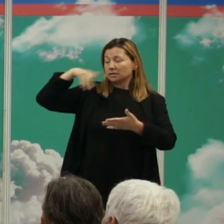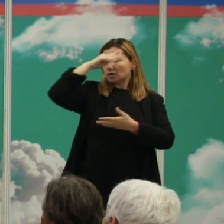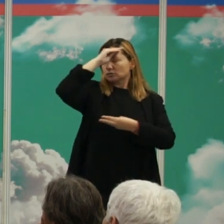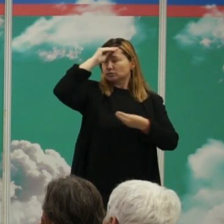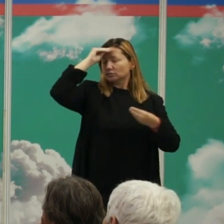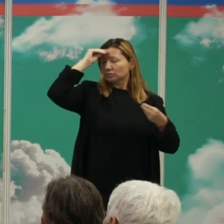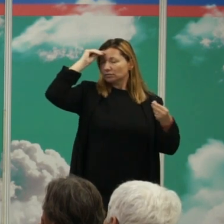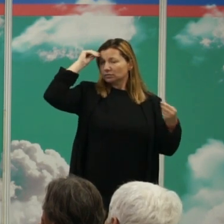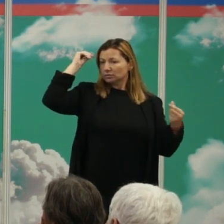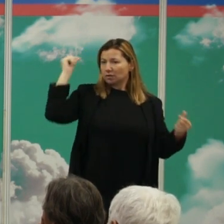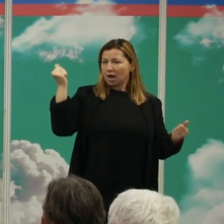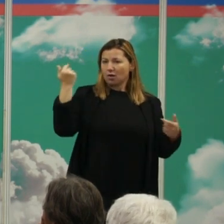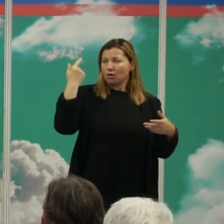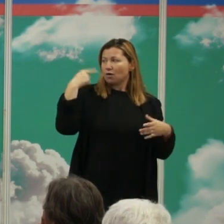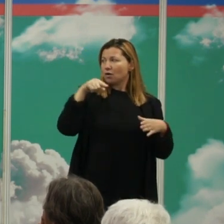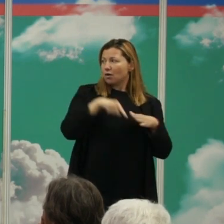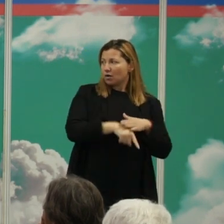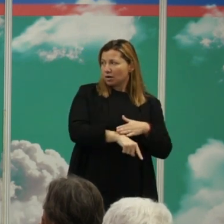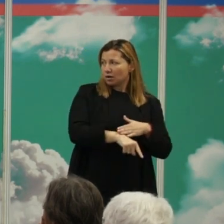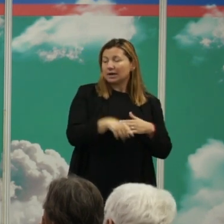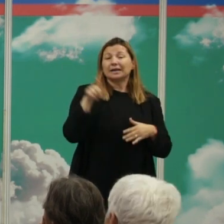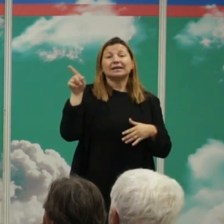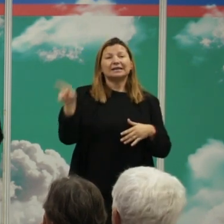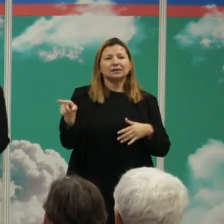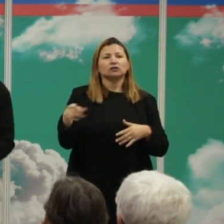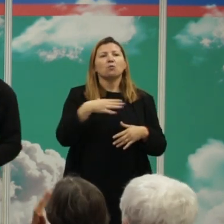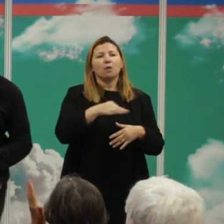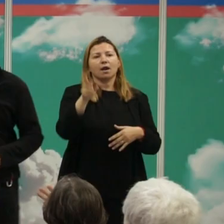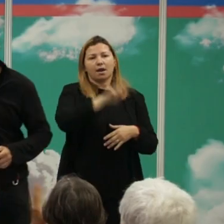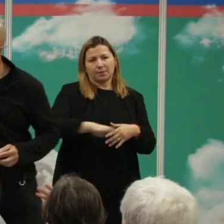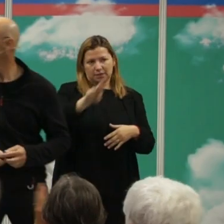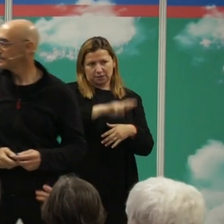somero sino también el profundo están condenados a repetirlo gracias